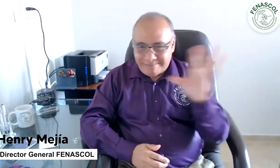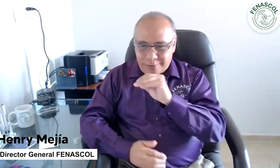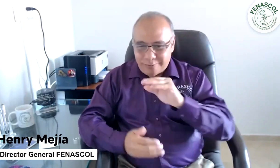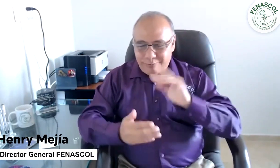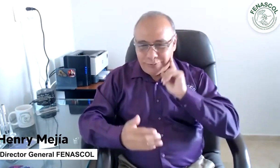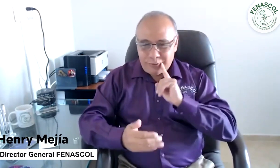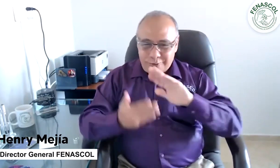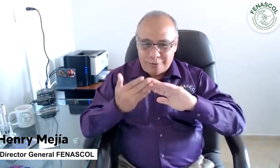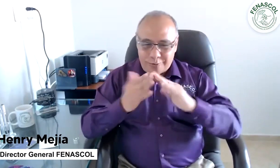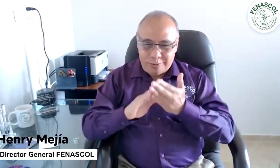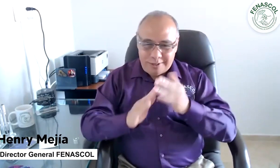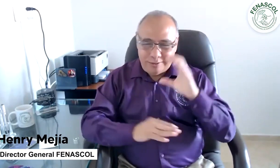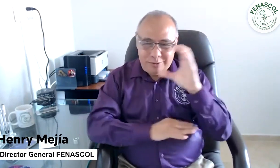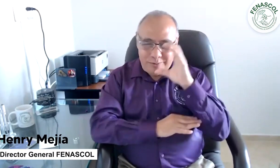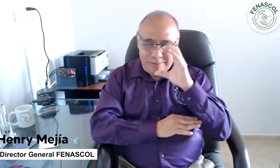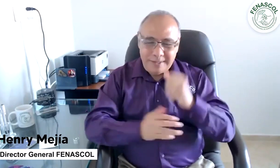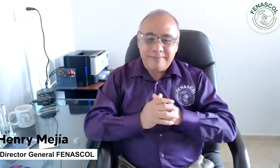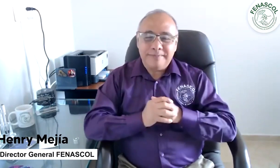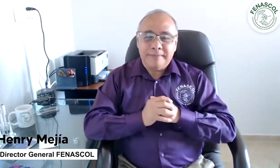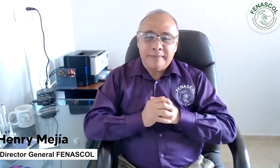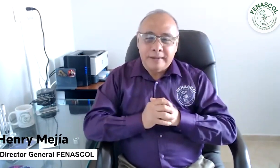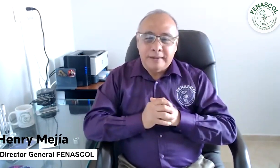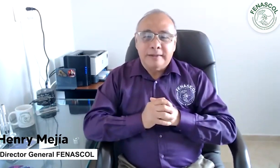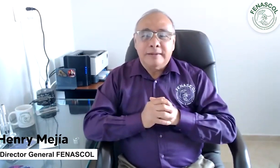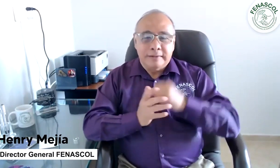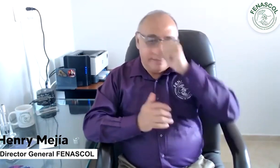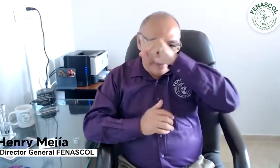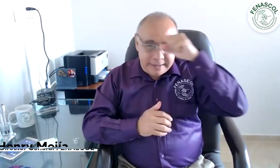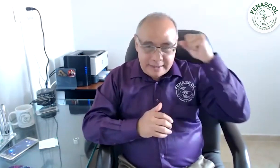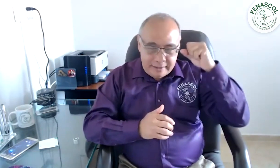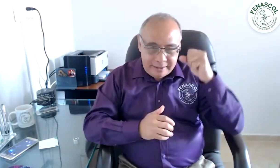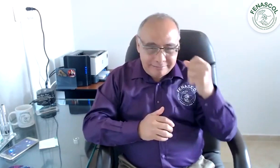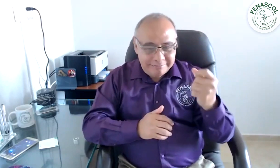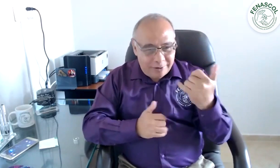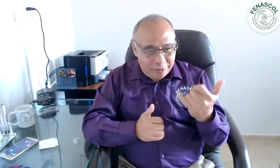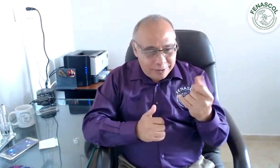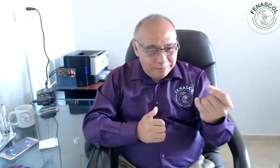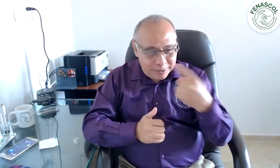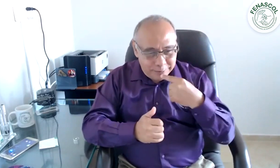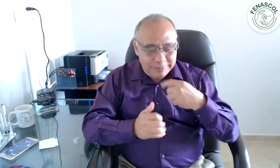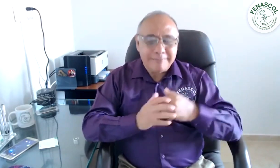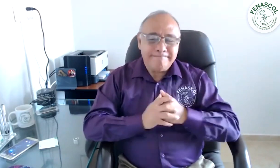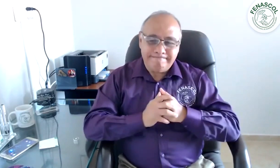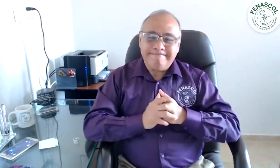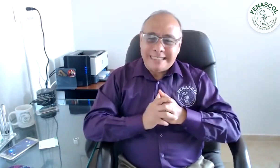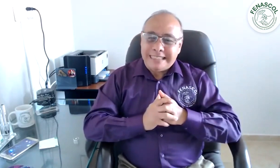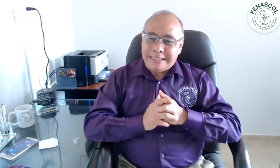Hola, un saludo a toda la comunidad sorda de Colombia. Sandra, respecto a tu